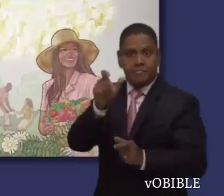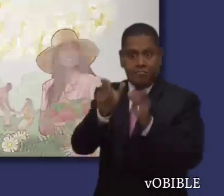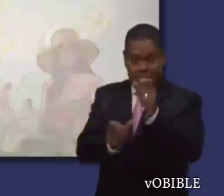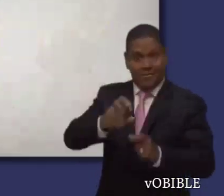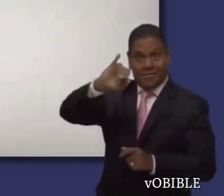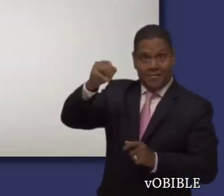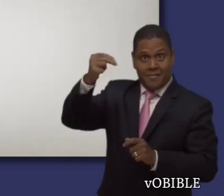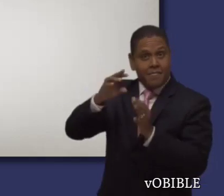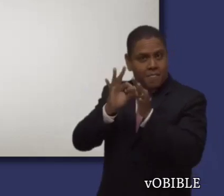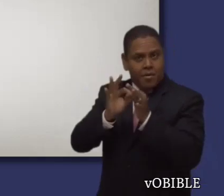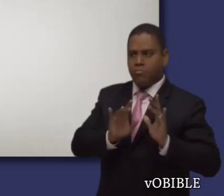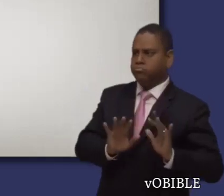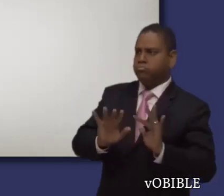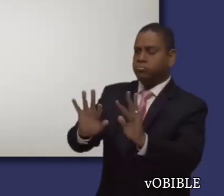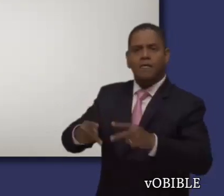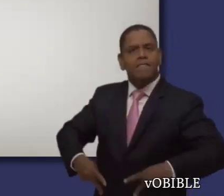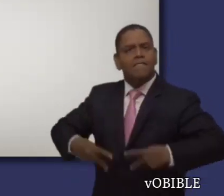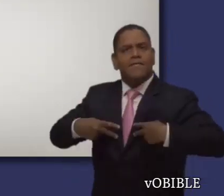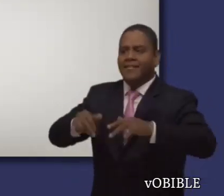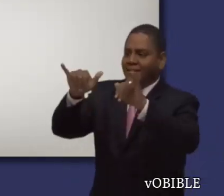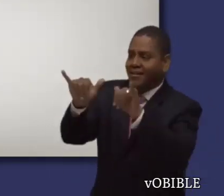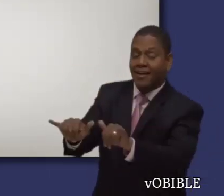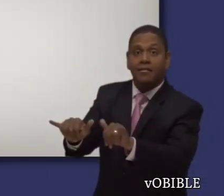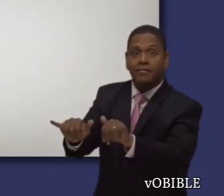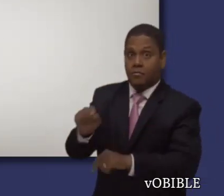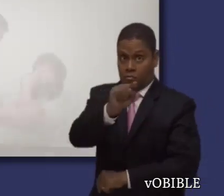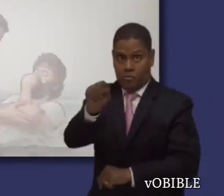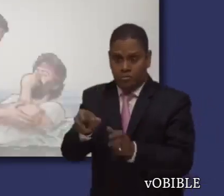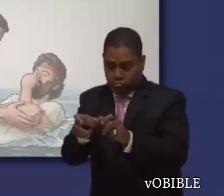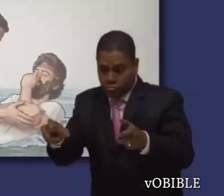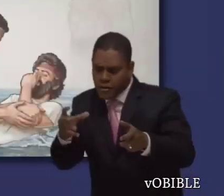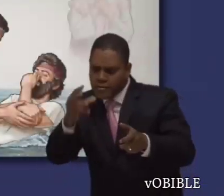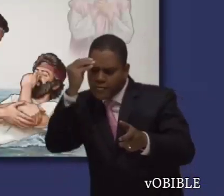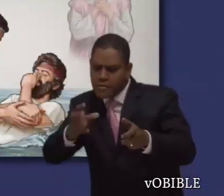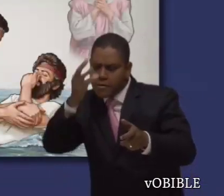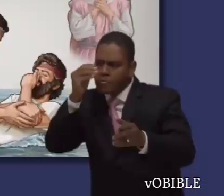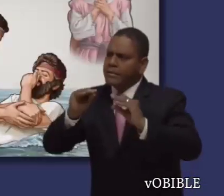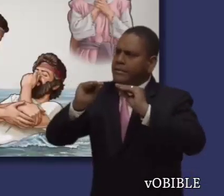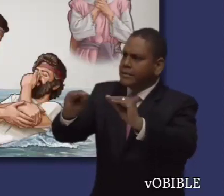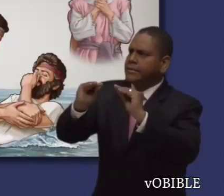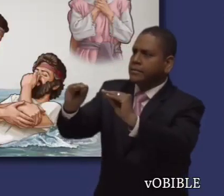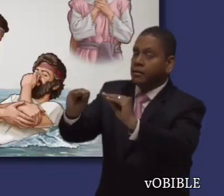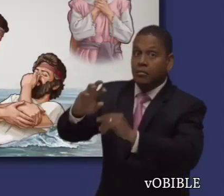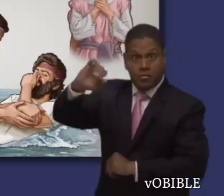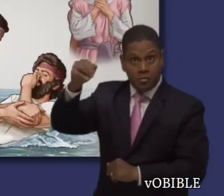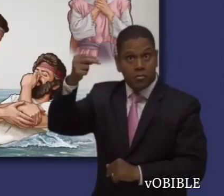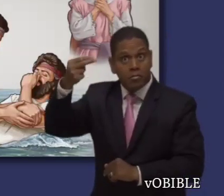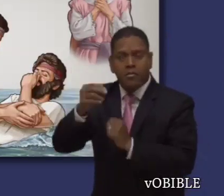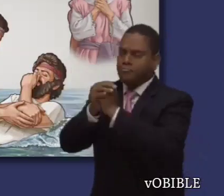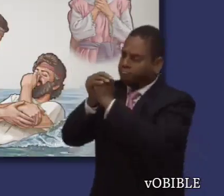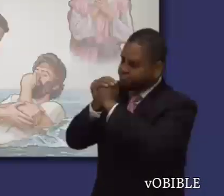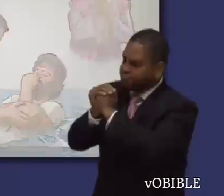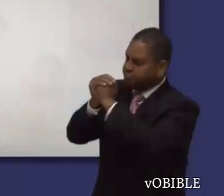Mientras tanto, el pueblo de Dios debe obedecer los santos escritos y dedicarse a realizar hechos de devoción a Dios.